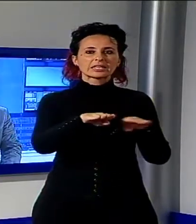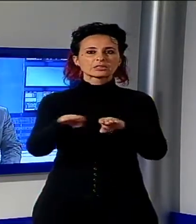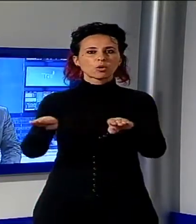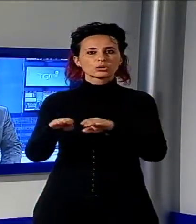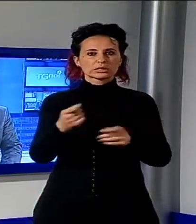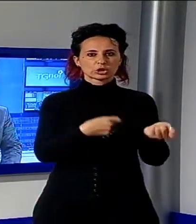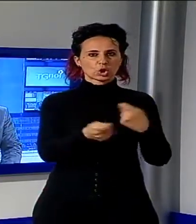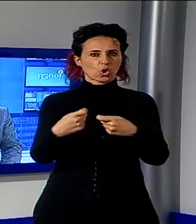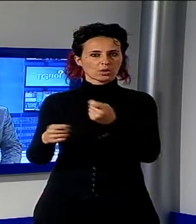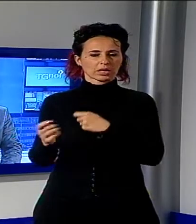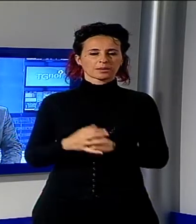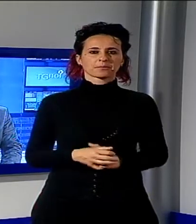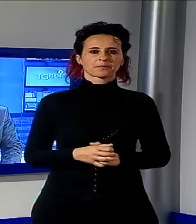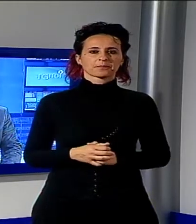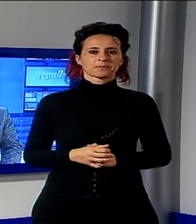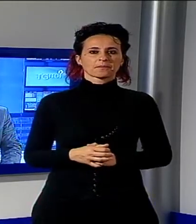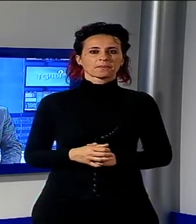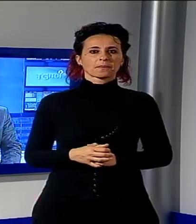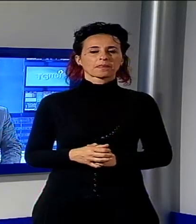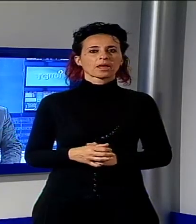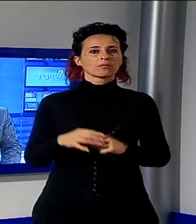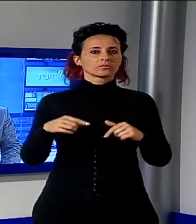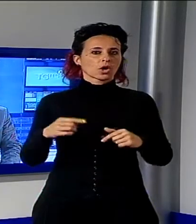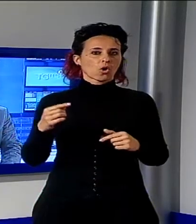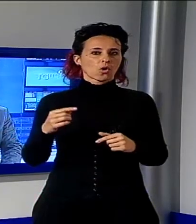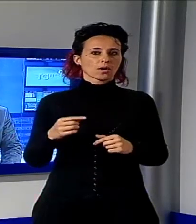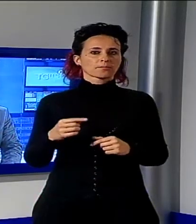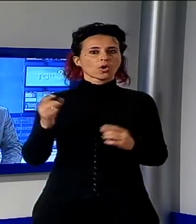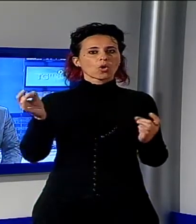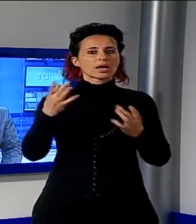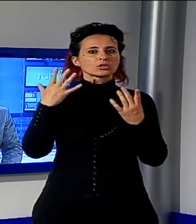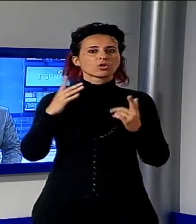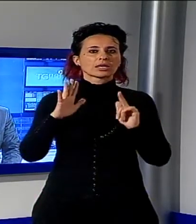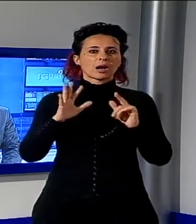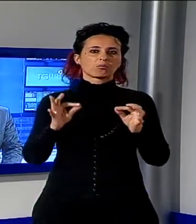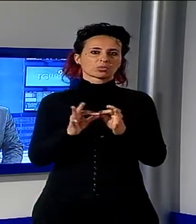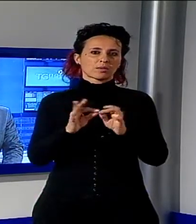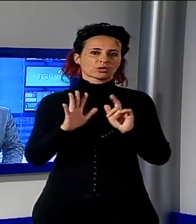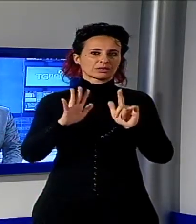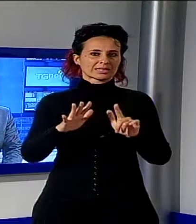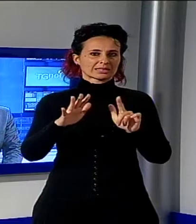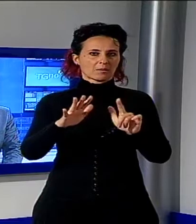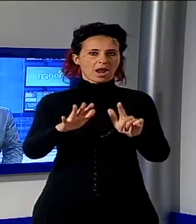E con Sergio Talenti e la rubrica Settimanale L'Ancora continuiamo a parlare del primo maggio.